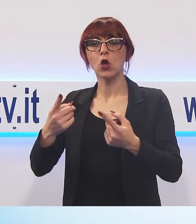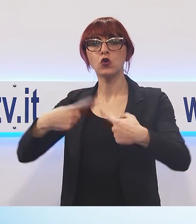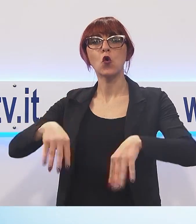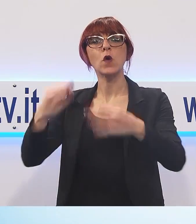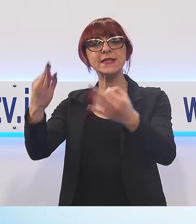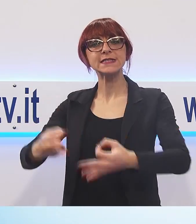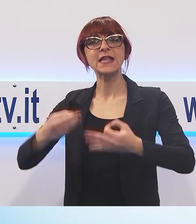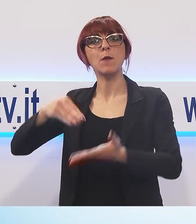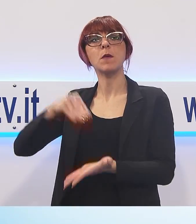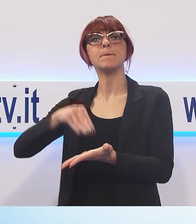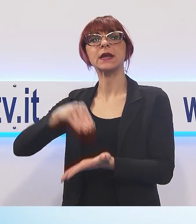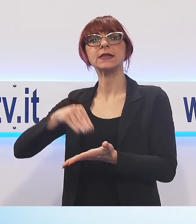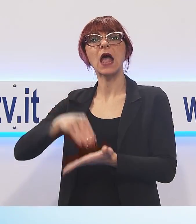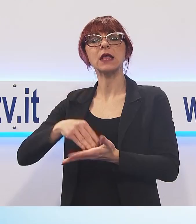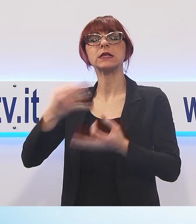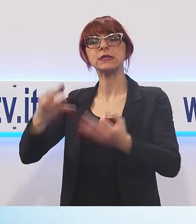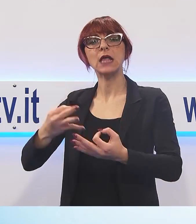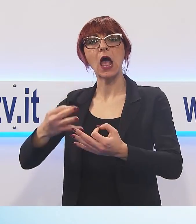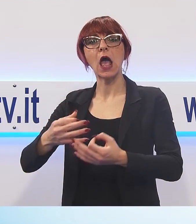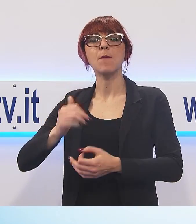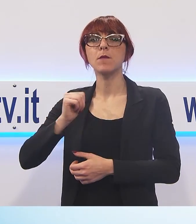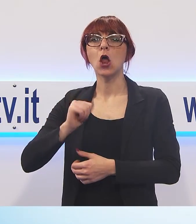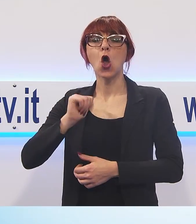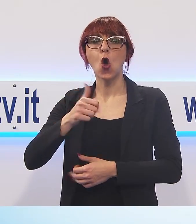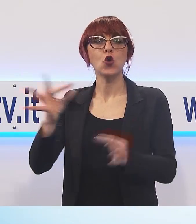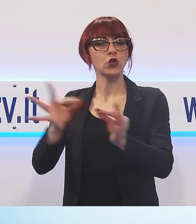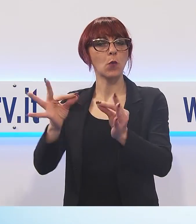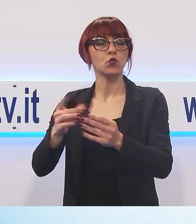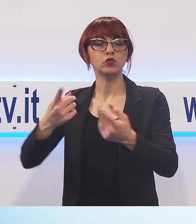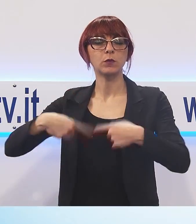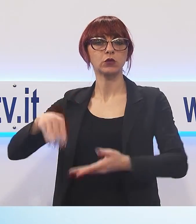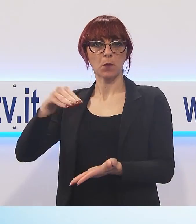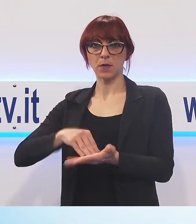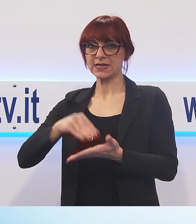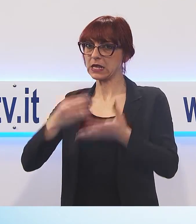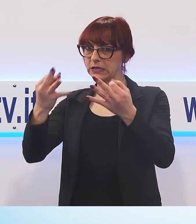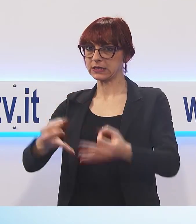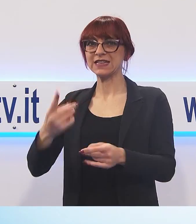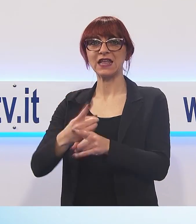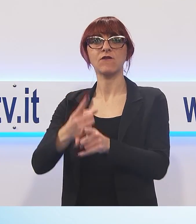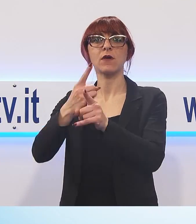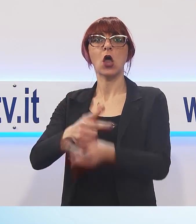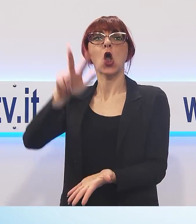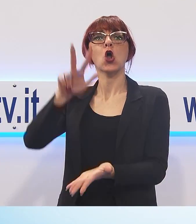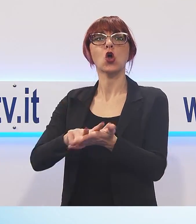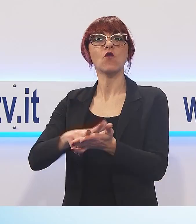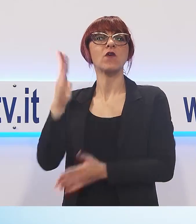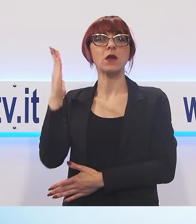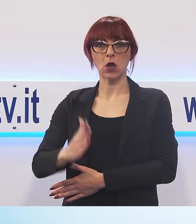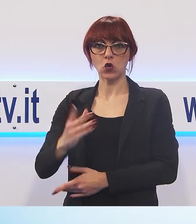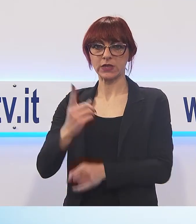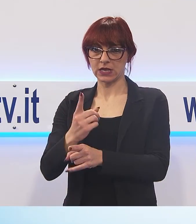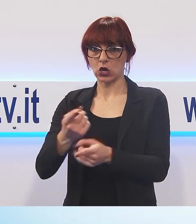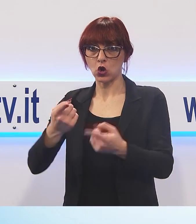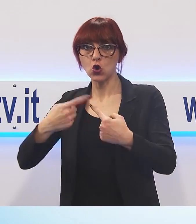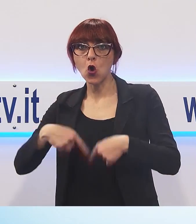udienza che verrà come sempre, come sempre abbiamo fatto. Deve esserci la conferma delle condanne, ma anzi noi, specialmente,